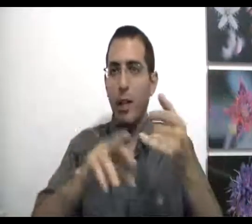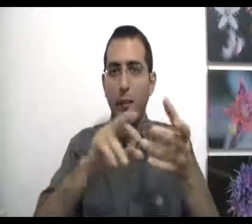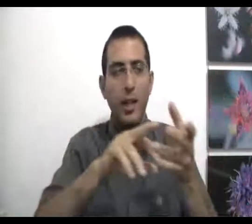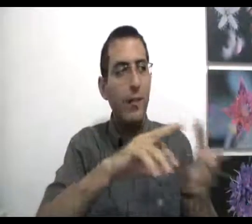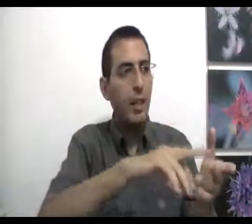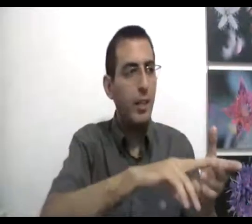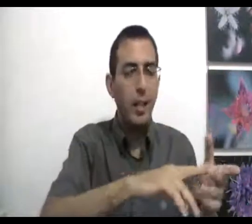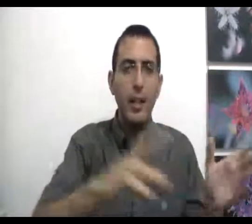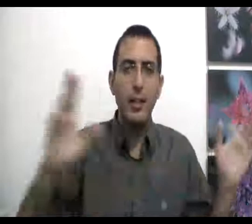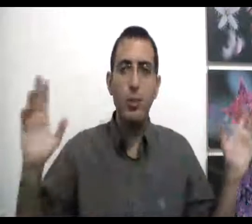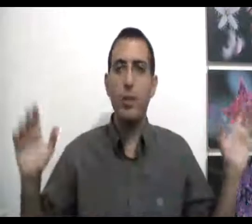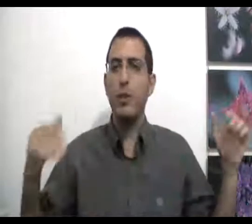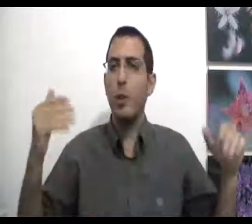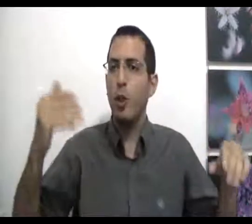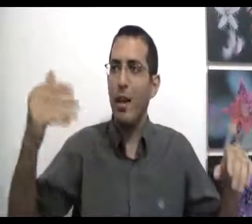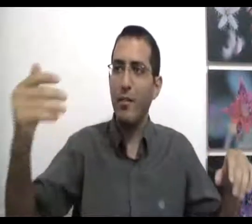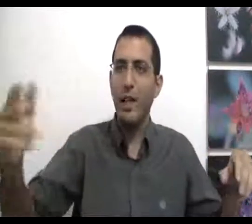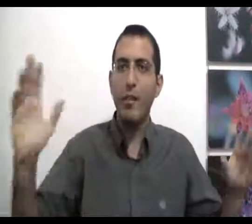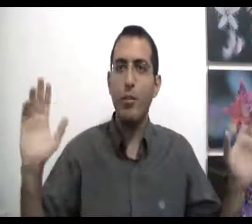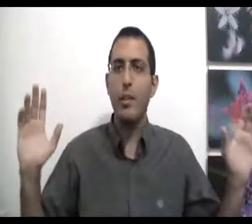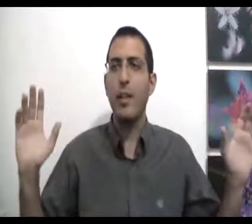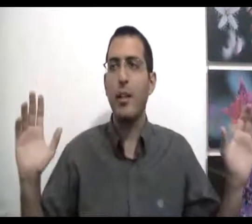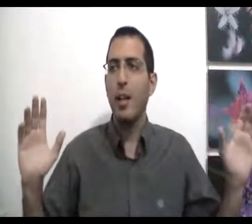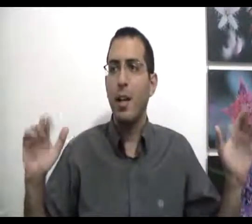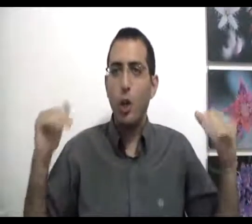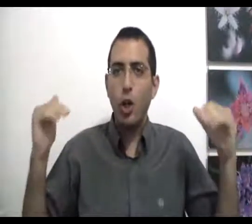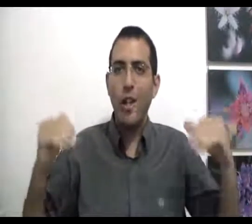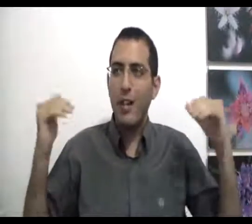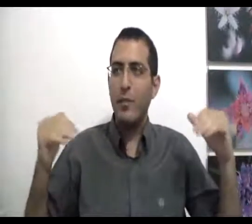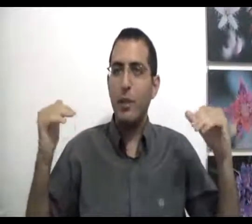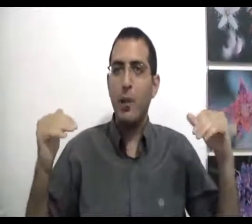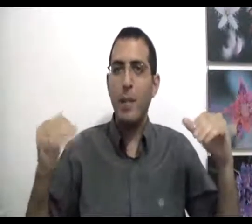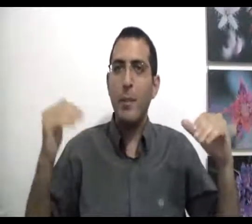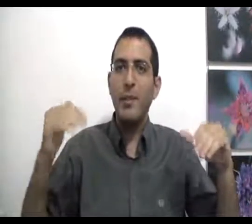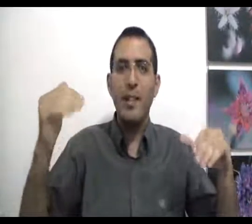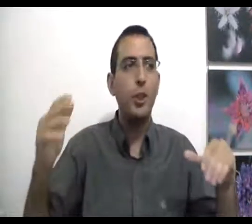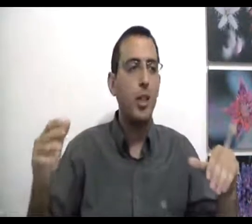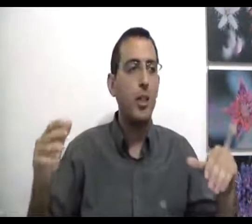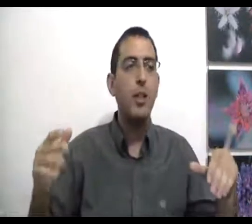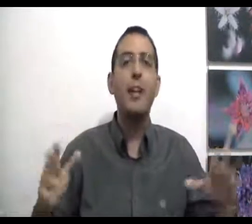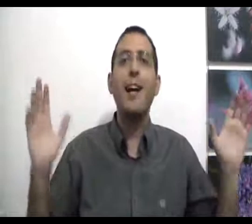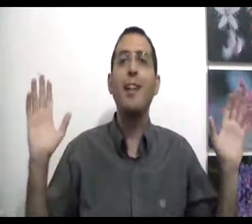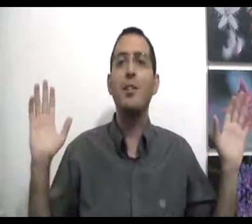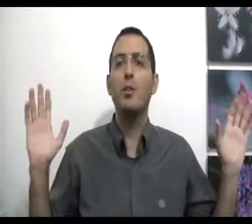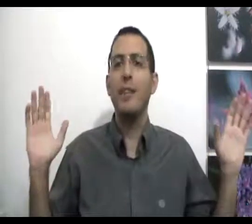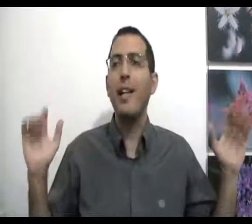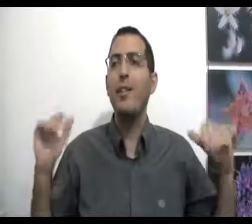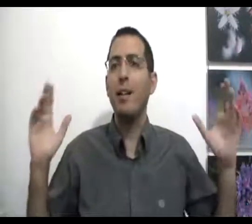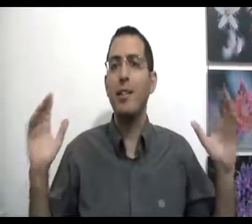ככה וככה וככה וככה אתה לא אוהב אותם לכל אהבה יש תנאי כל האהבות שבעולם הם בתנאי ש ככה זה עובד אין דבר כזה